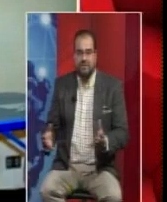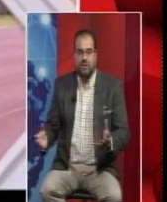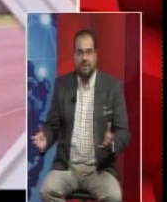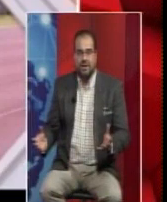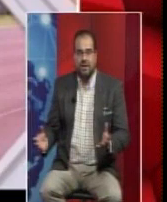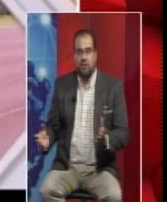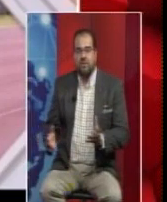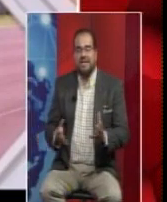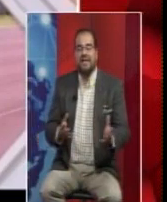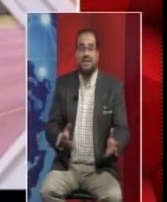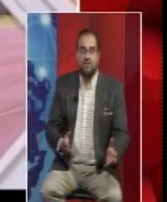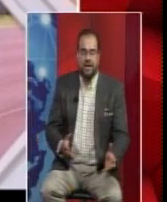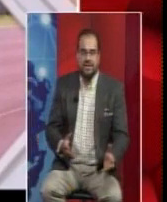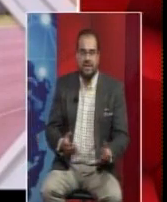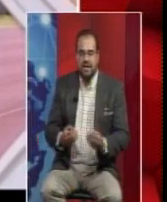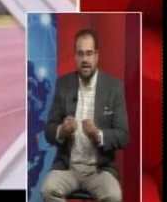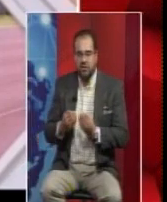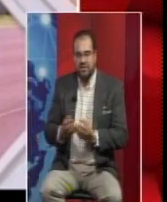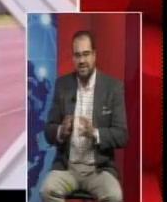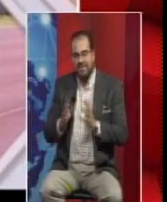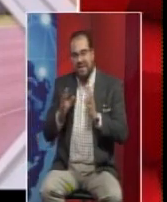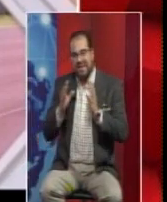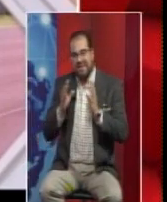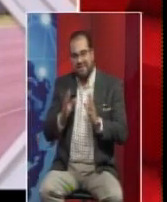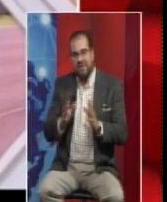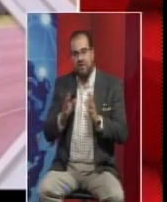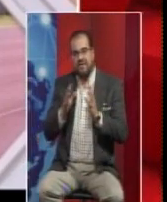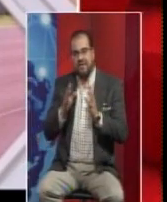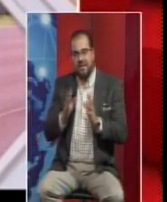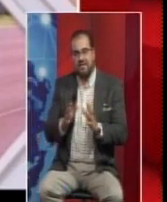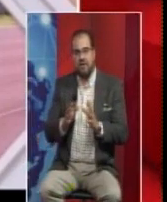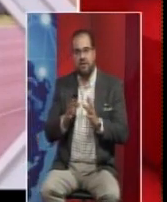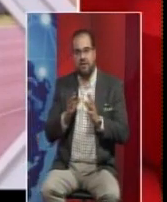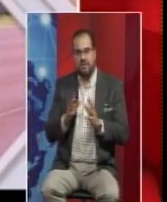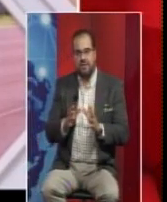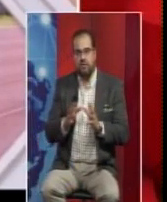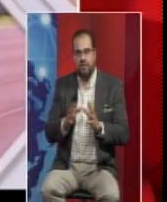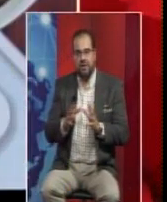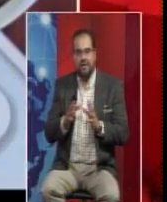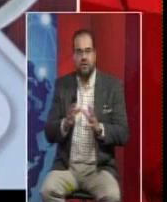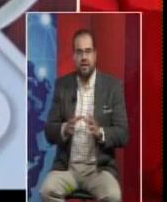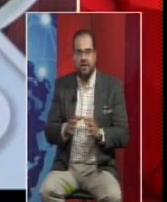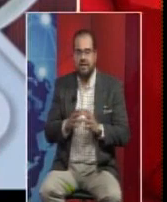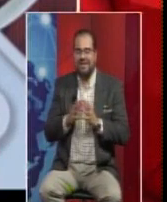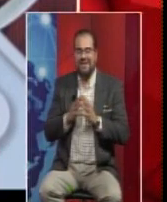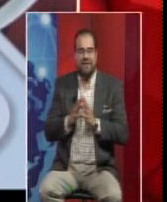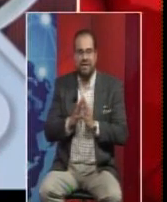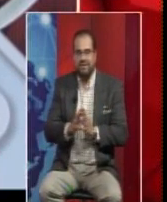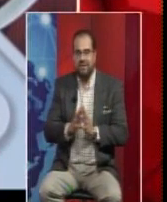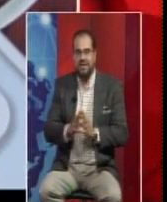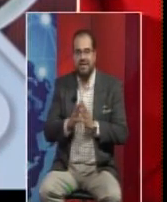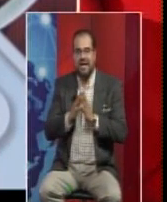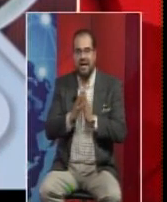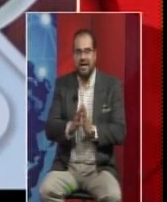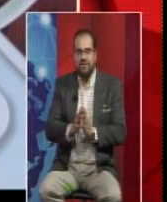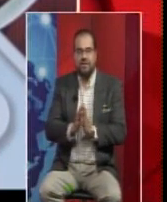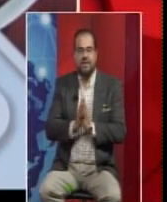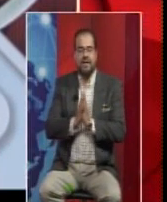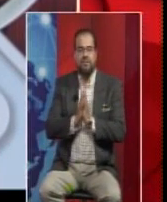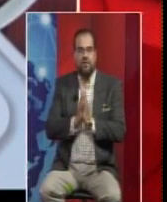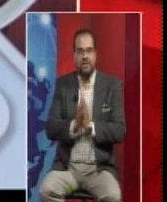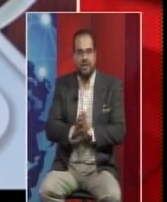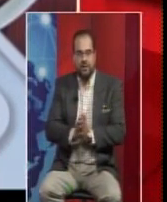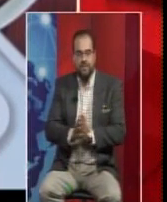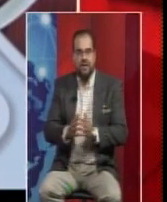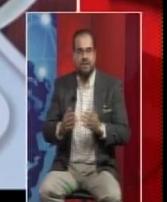naturalmente, cómo es el acceso a ellas. Entonces, el trabajo descentralizado del Tribunal Supremo Electoral definitivamente es acá donde